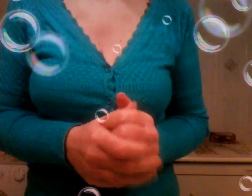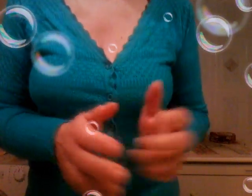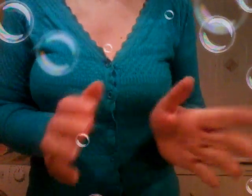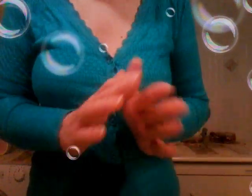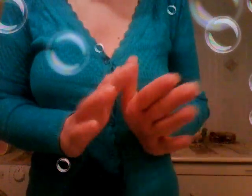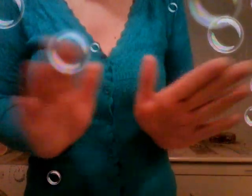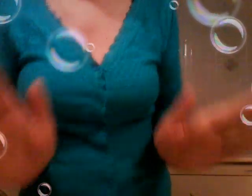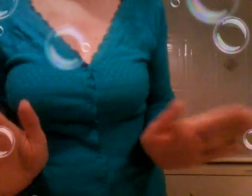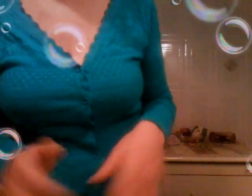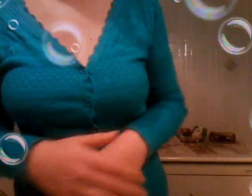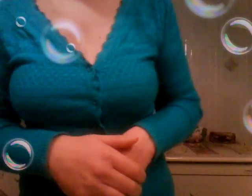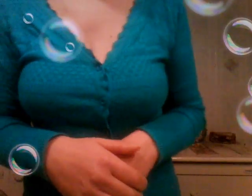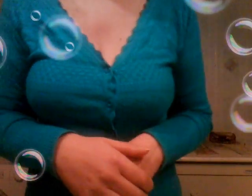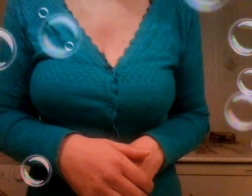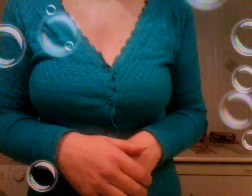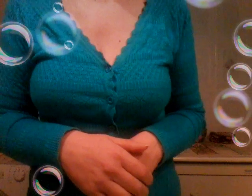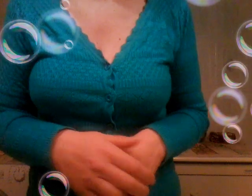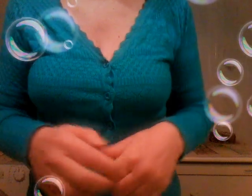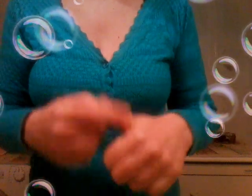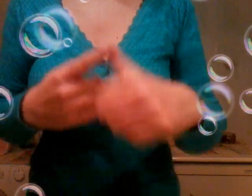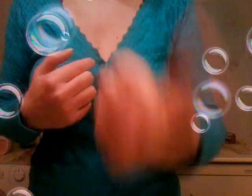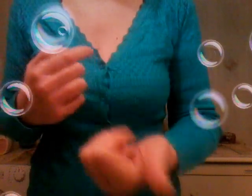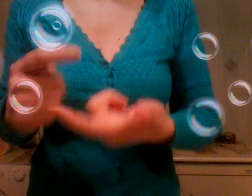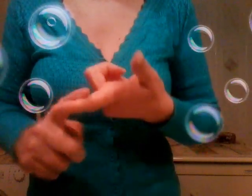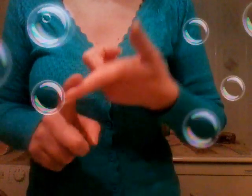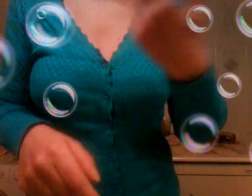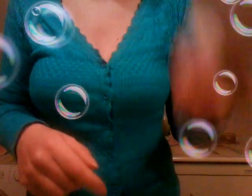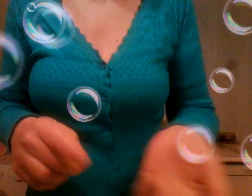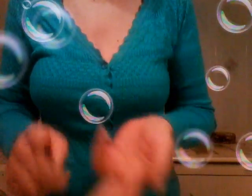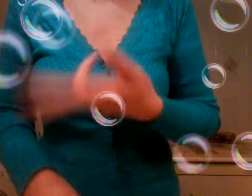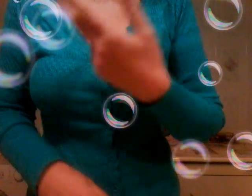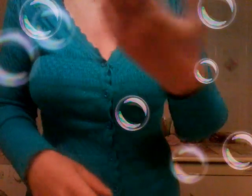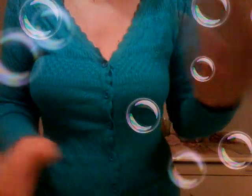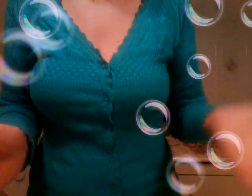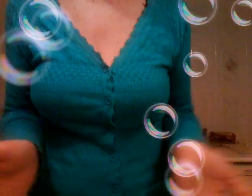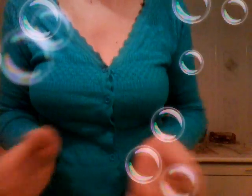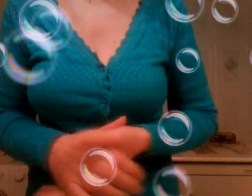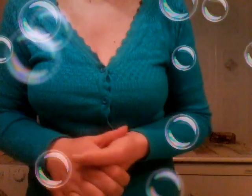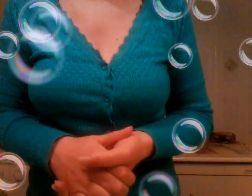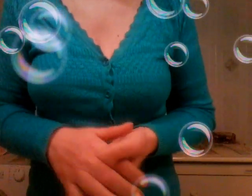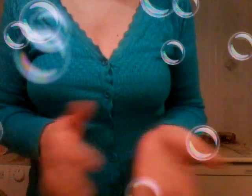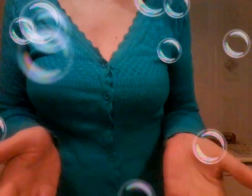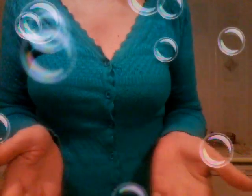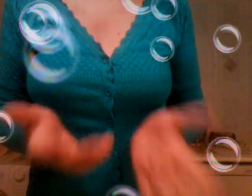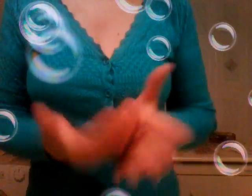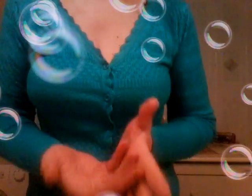comunque voi pensatela come vi fare siate per lucifero per la massoneria quello che volete però però